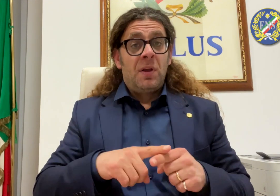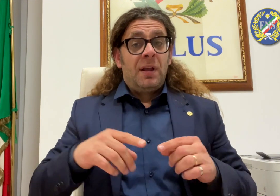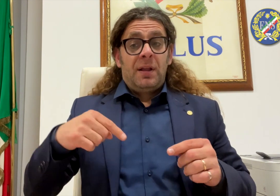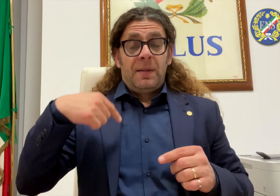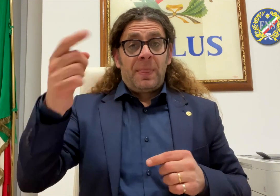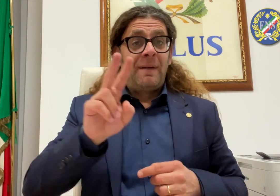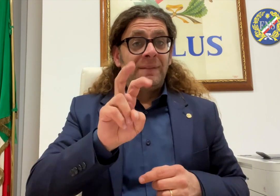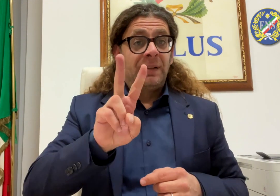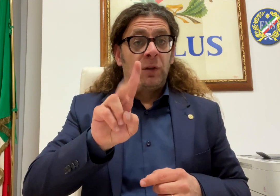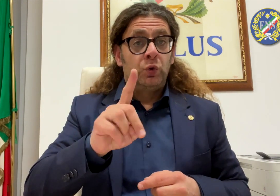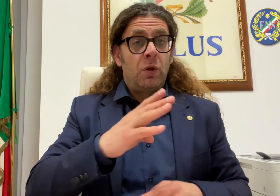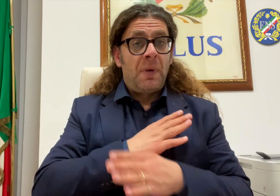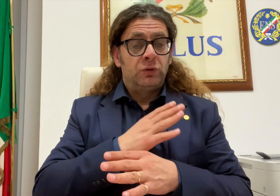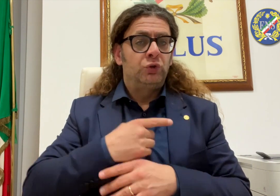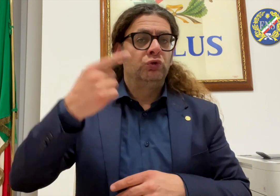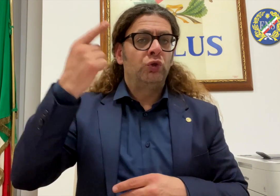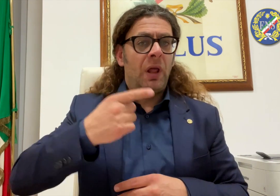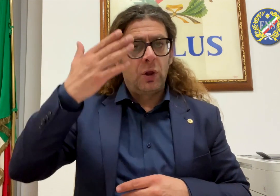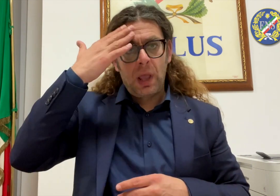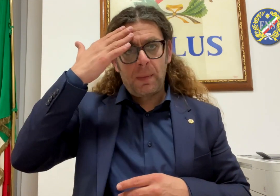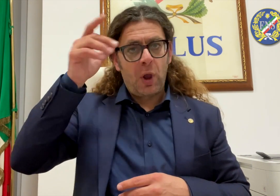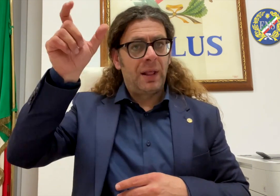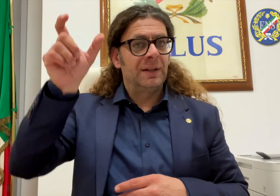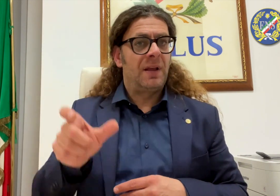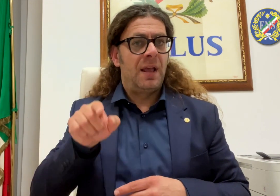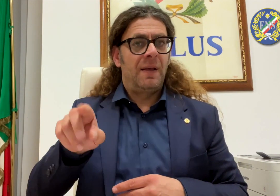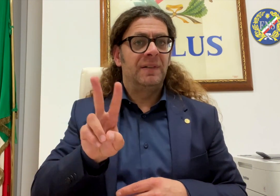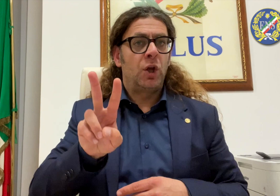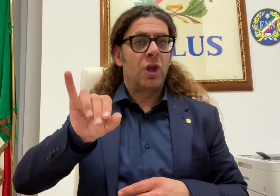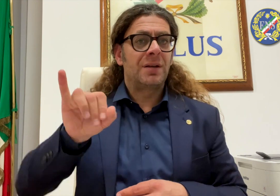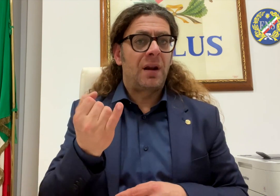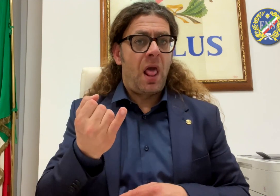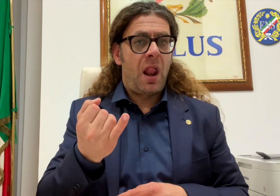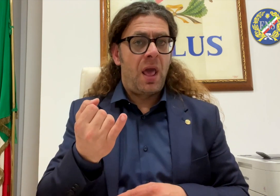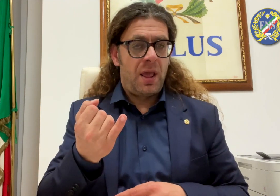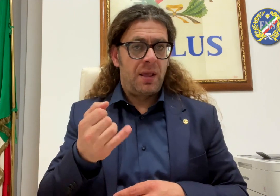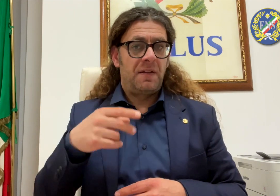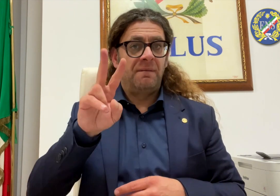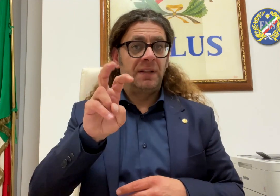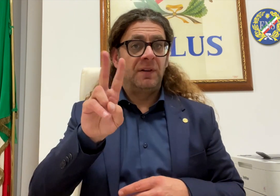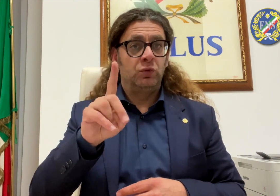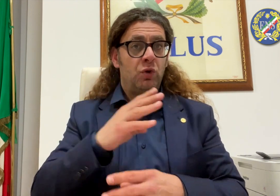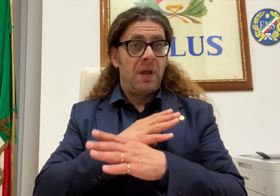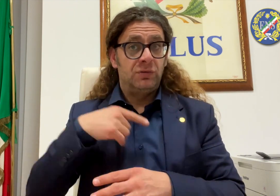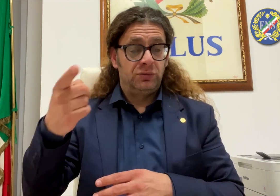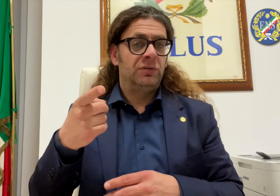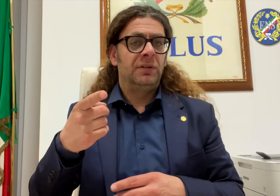È stato istituito anche il comitato ENS-FSI, in vista dell'organizzazione delle celebrazioni, che si terranno il prossimo anno,